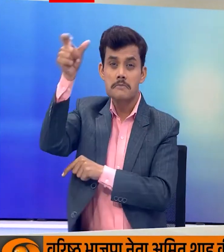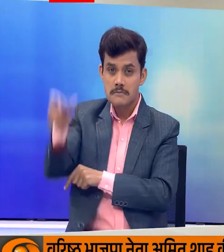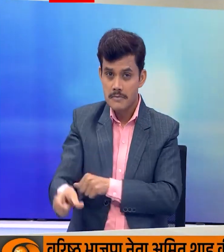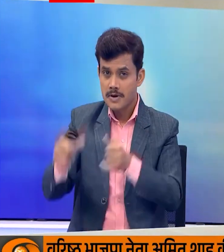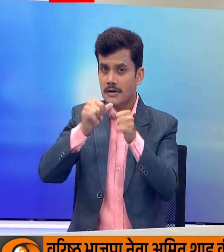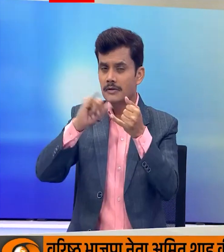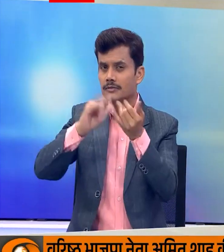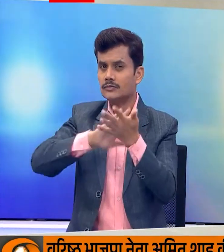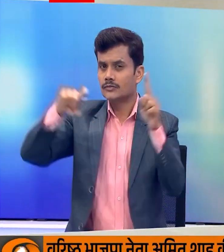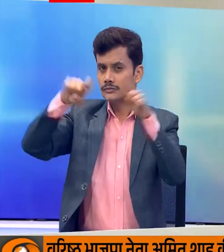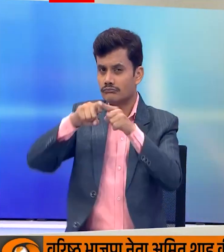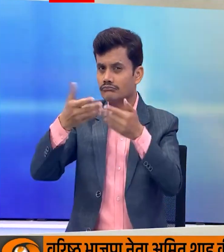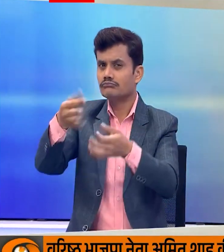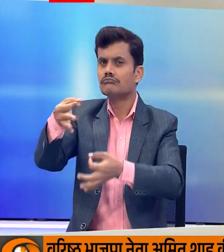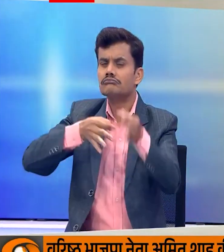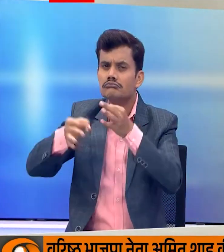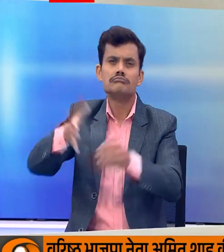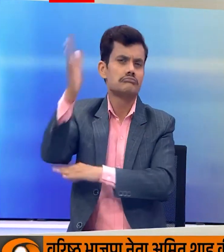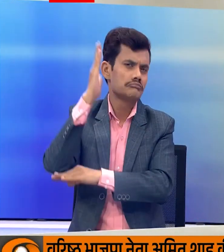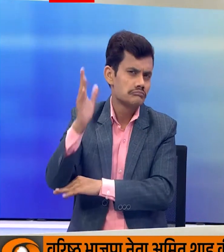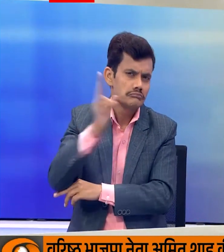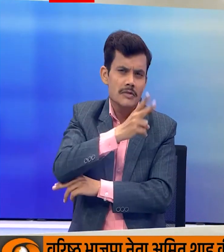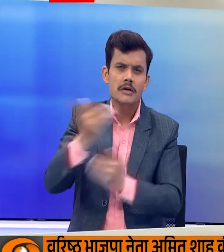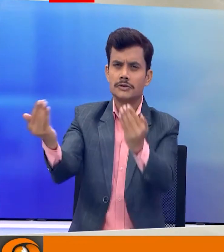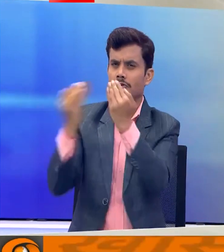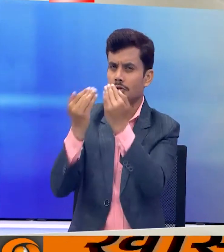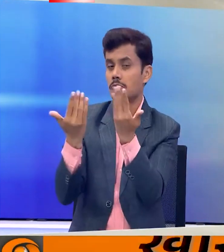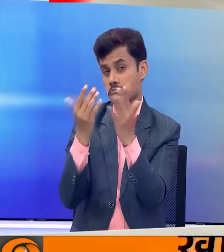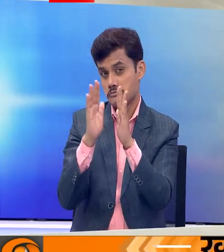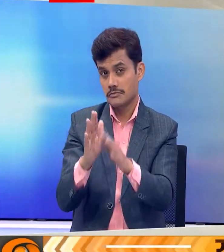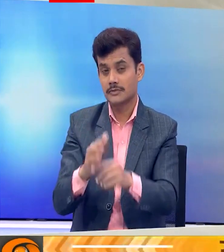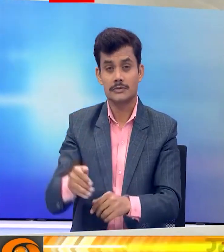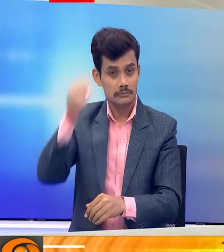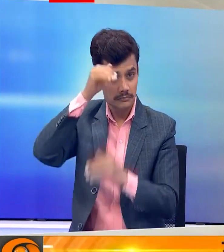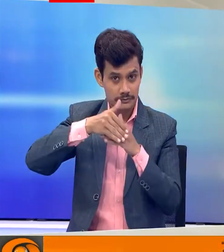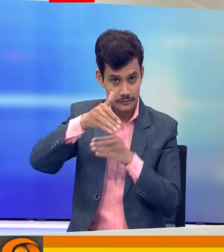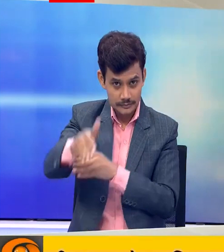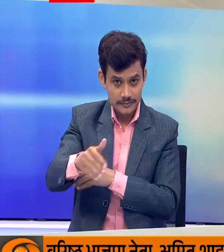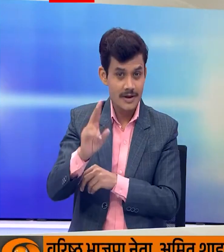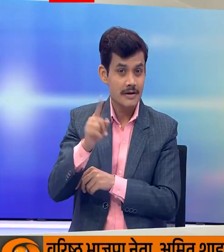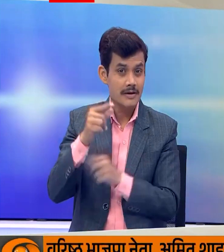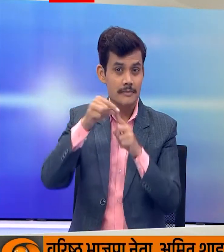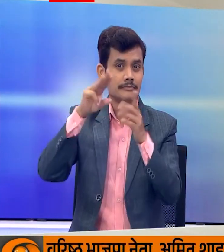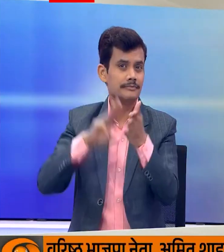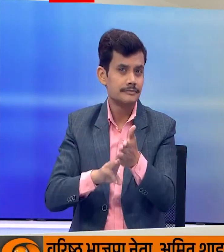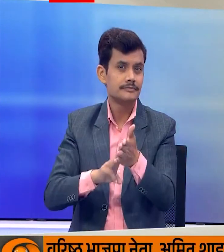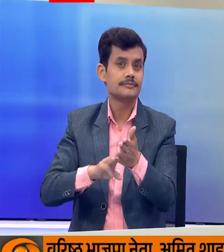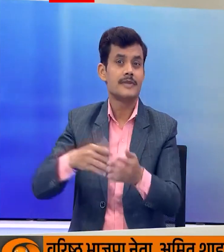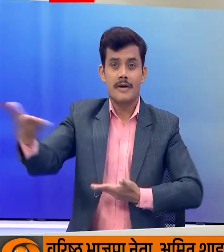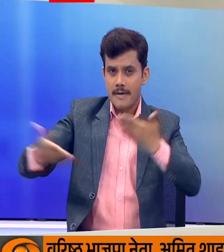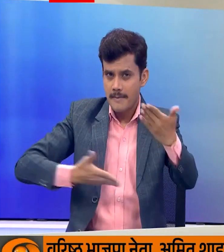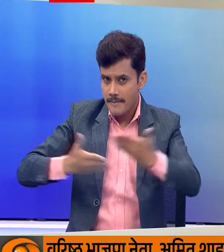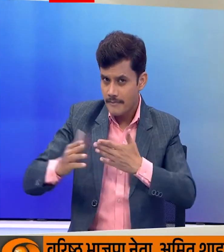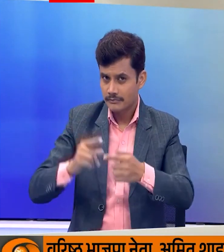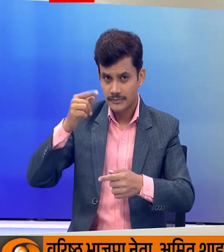पूरकैत के लिए चुनाब प्रचार करेंगे आई आगे बढ़ते हैं इससे पहले प्रधानमंत्री नरेंद्र मोधी